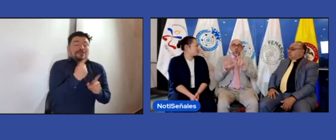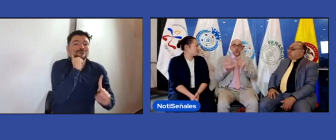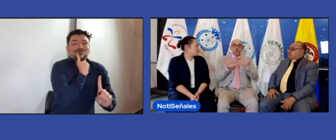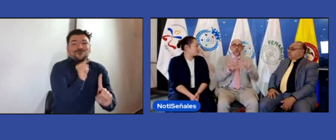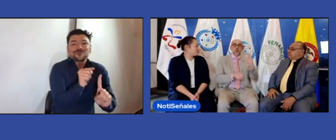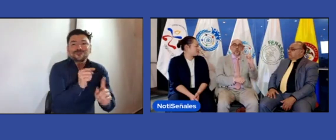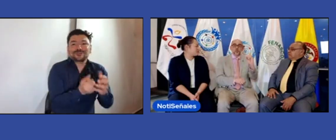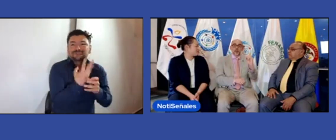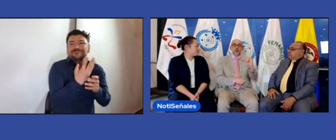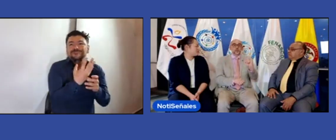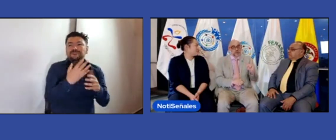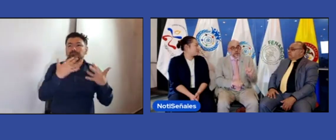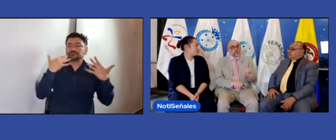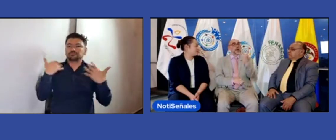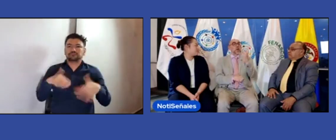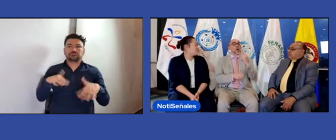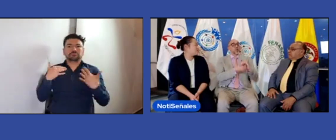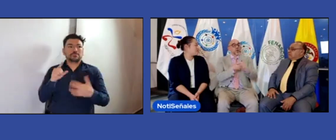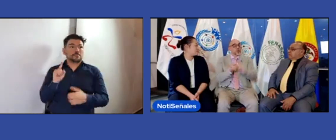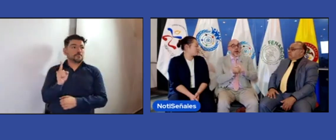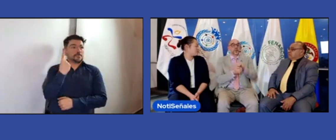En el año de 1880,